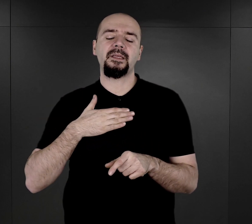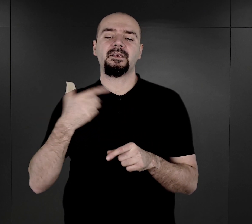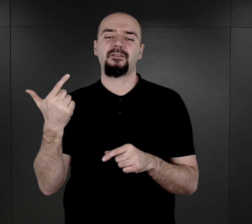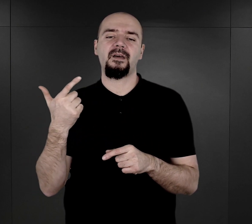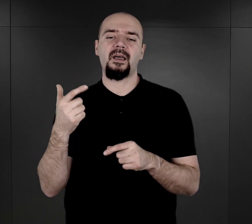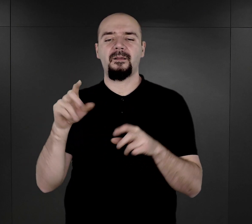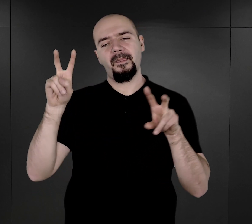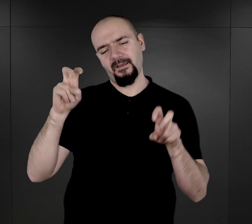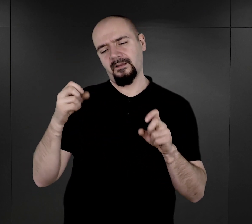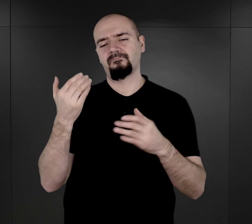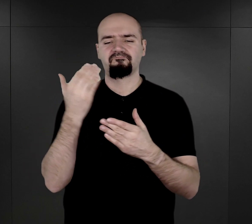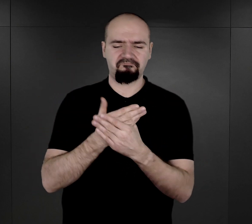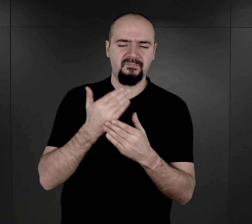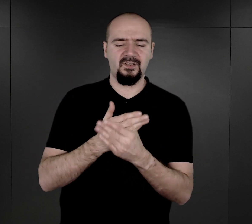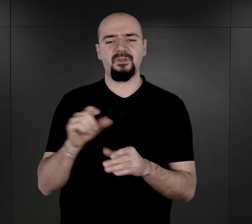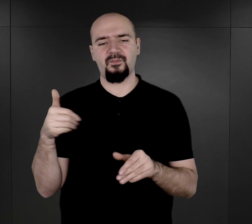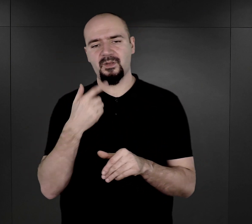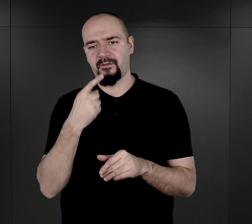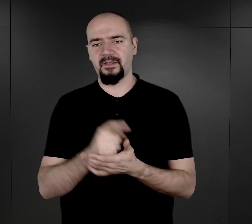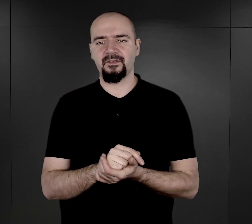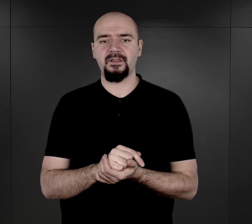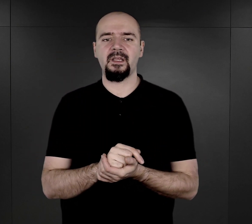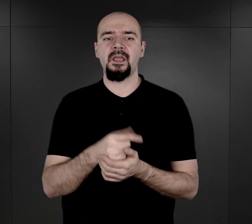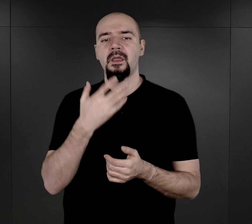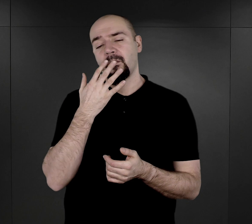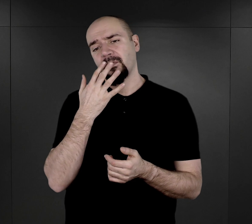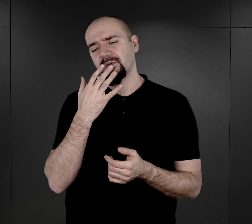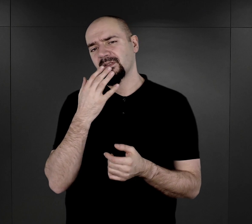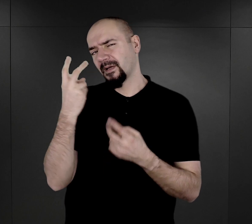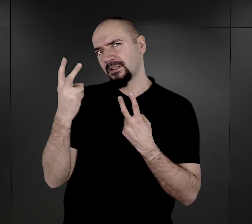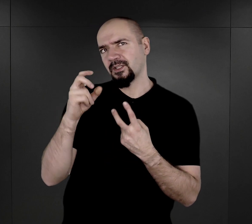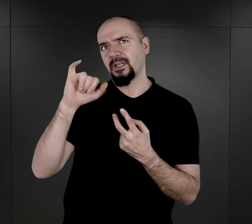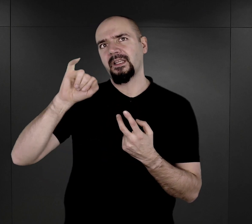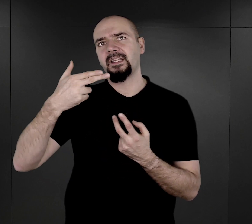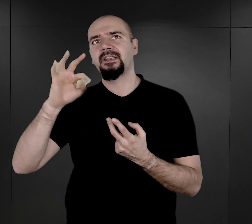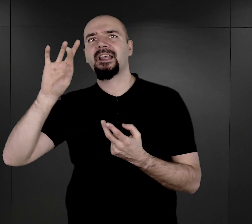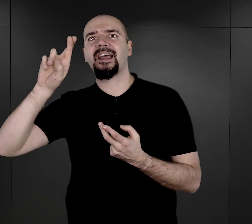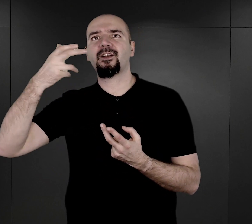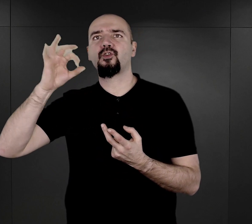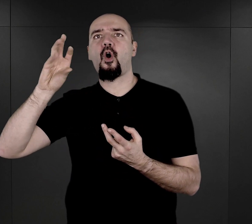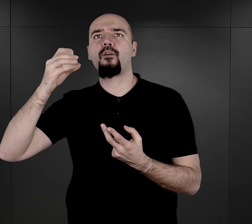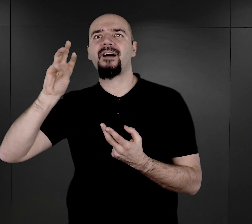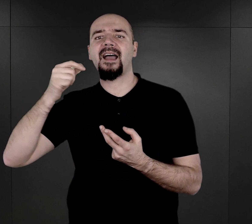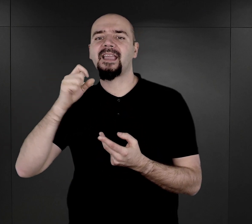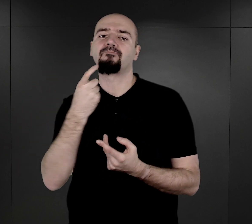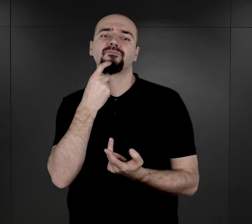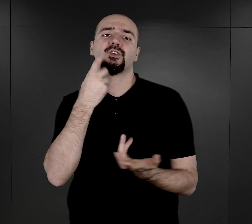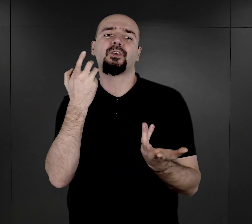mamy. W literaturze spotykamy się z terminem internowania Romów. Co to oznacza? Powiedzieliśmy tutaj, że plany wobec